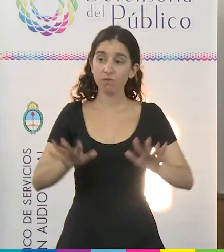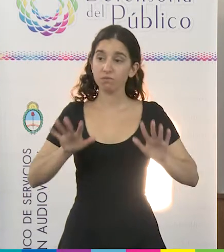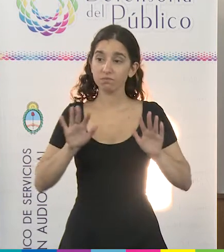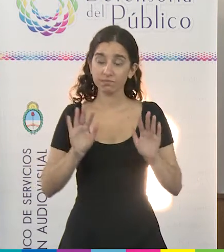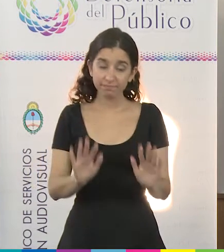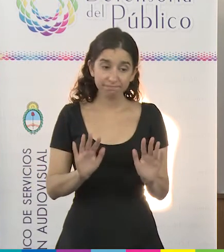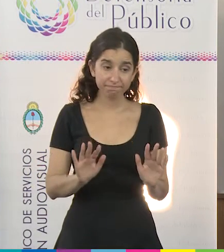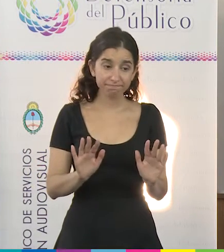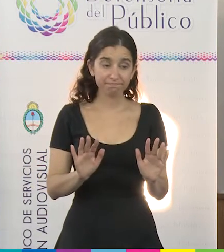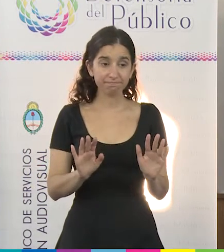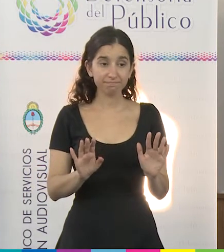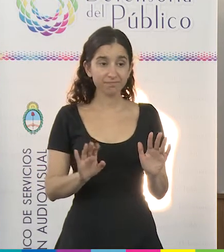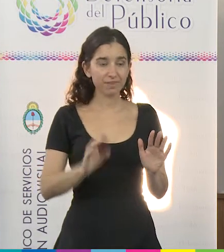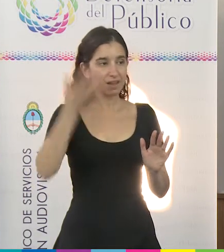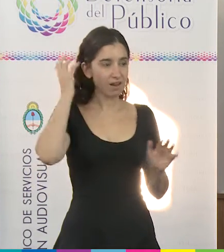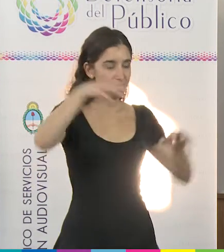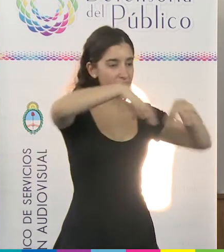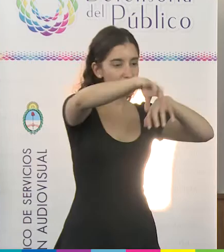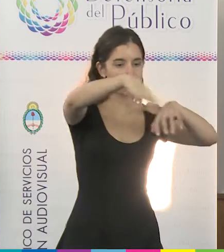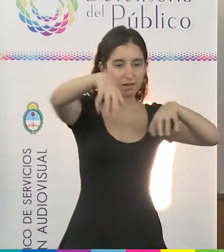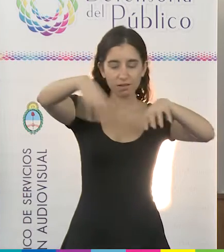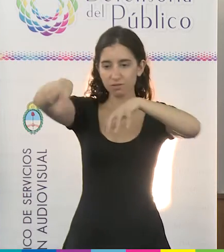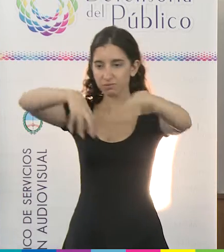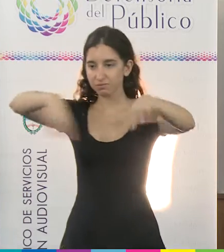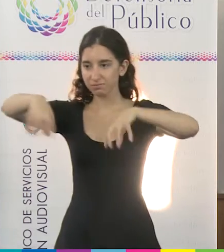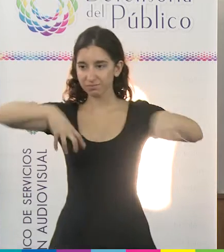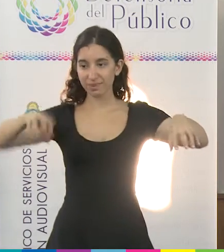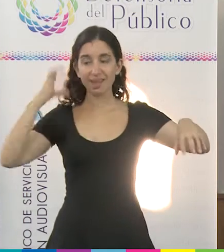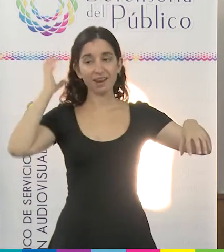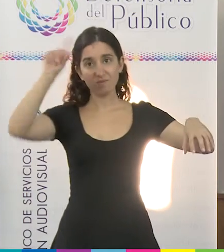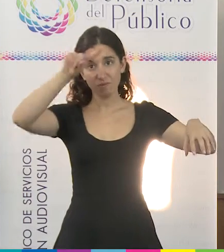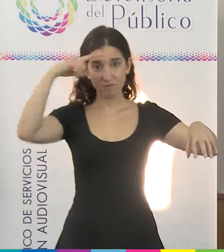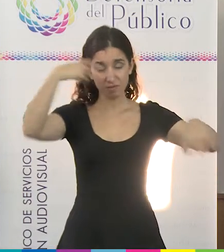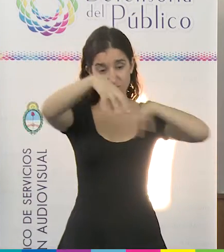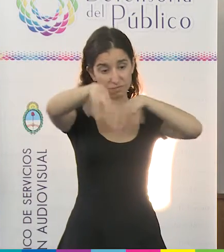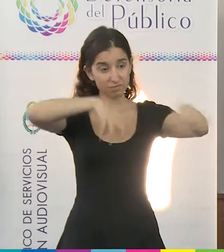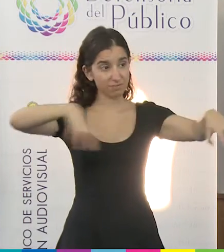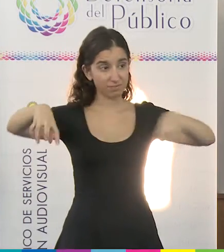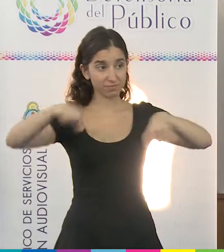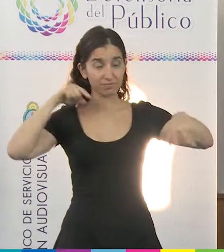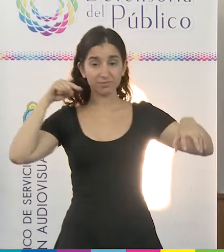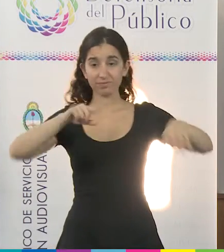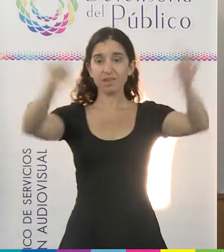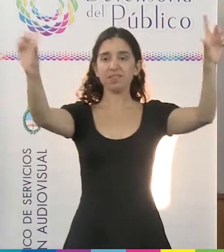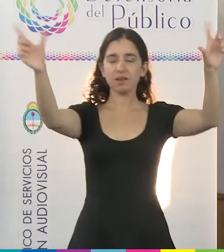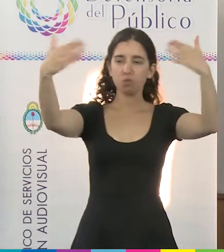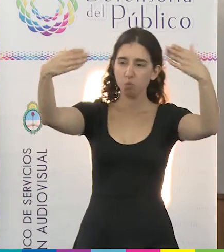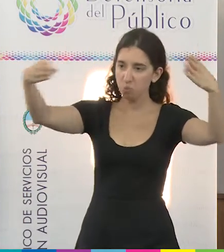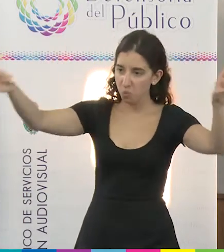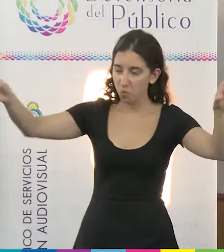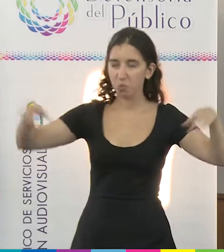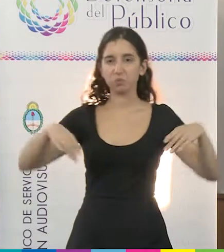en diferentes emisoras de nuestra Radio Nacional en todo el país en la televisión pública